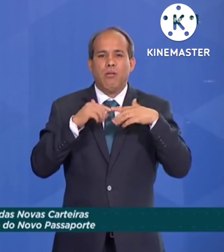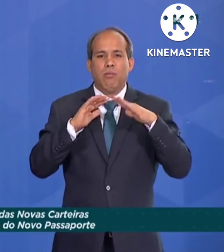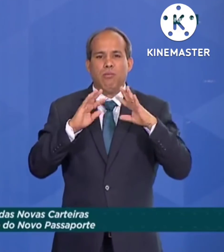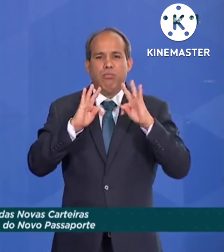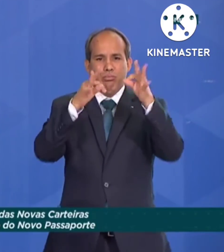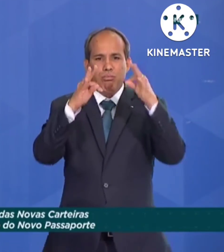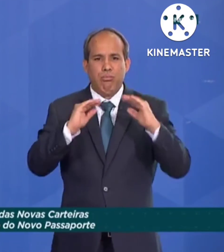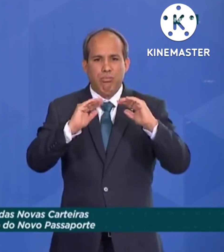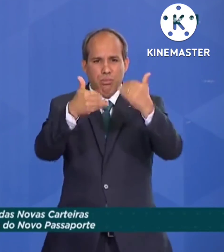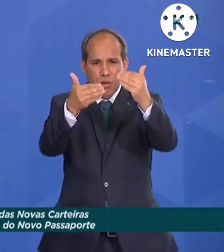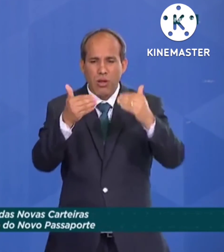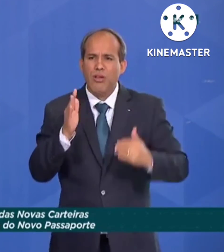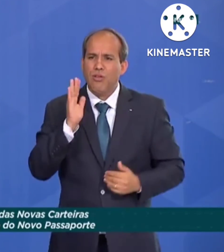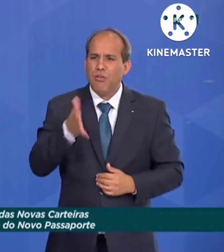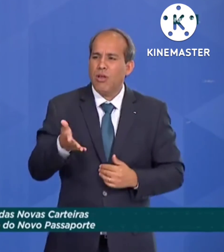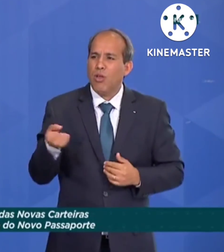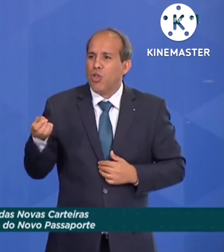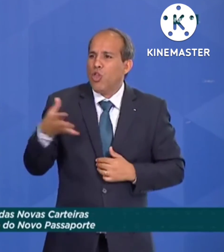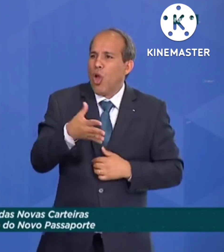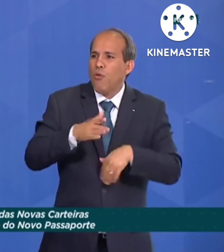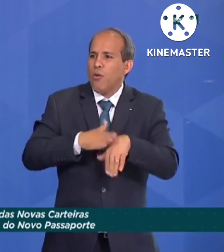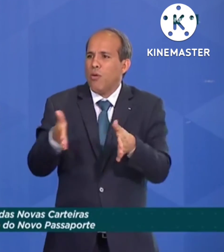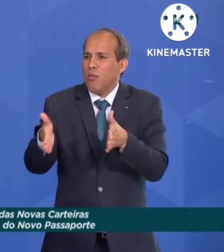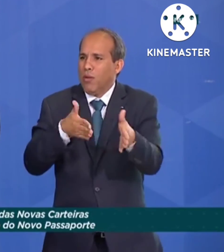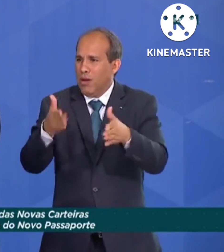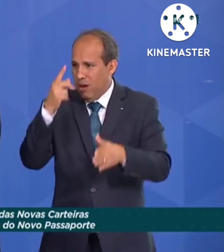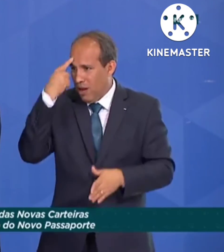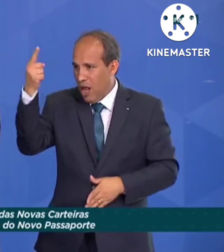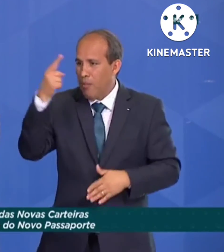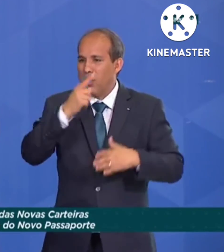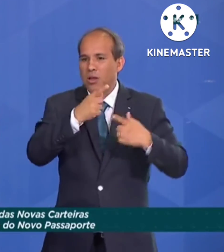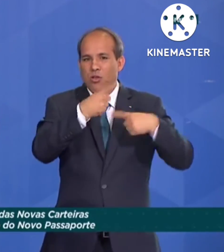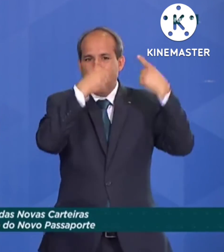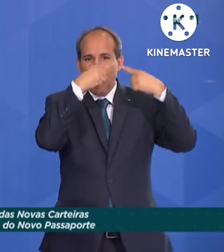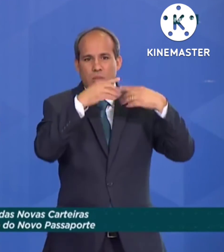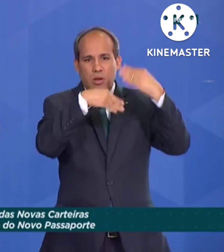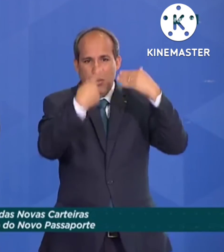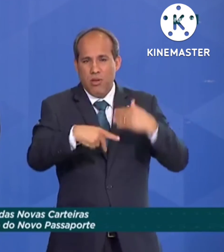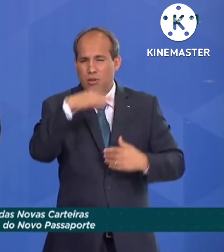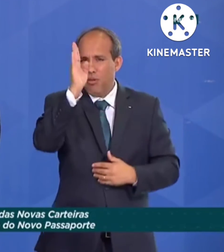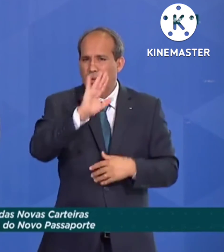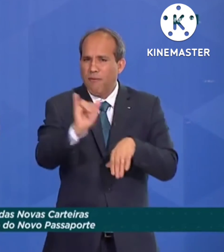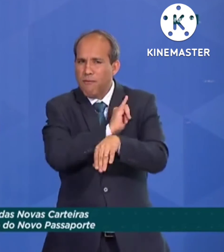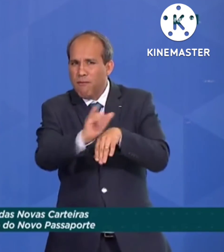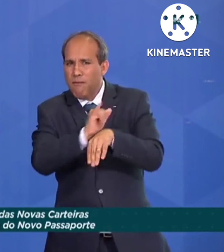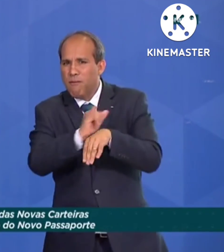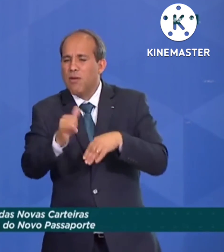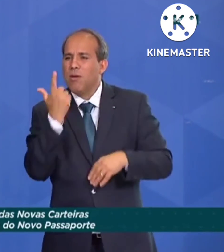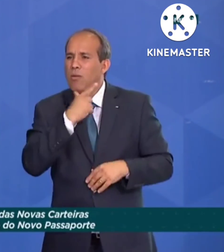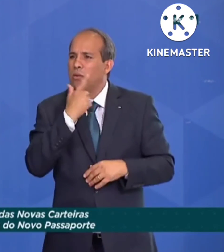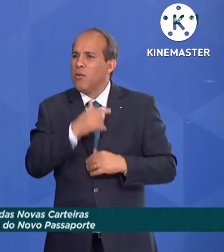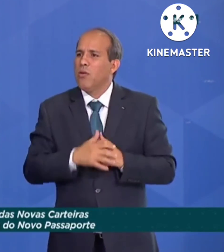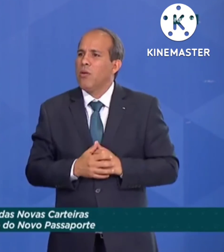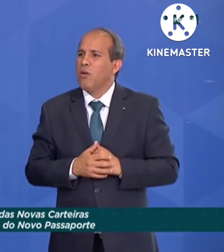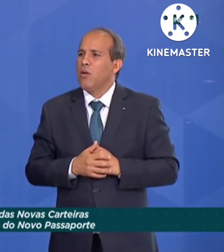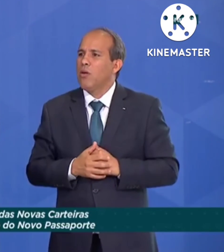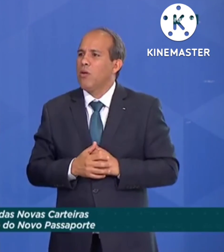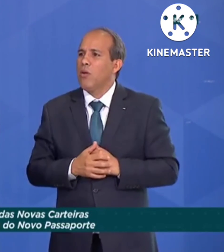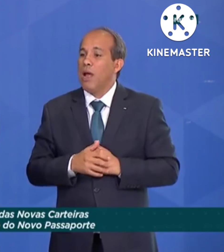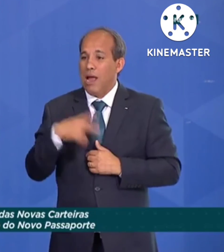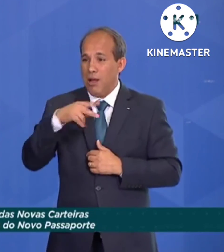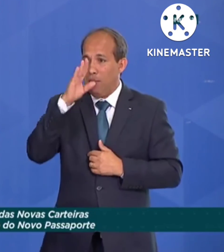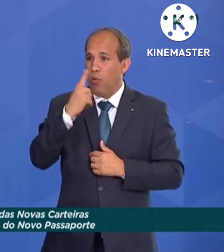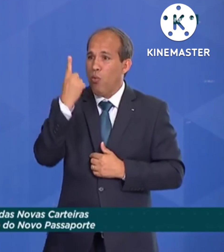fora de fase com eles. Nós temos que acreditar na dinâmica de crescimento do Brasil, o Brasil tem uma dinâmica própria, uma economia continental